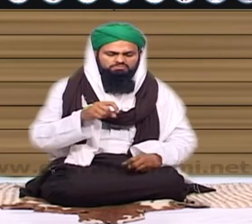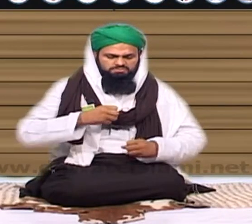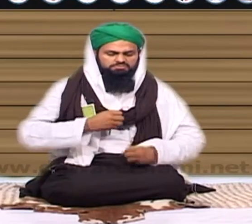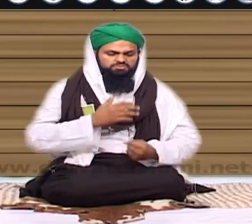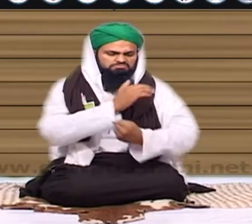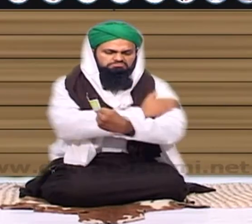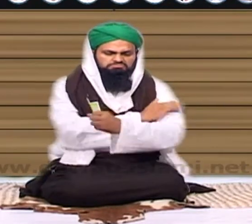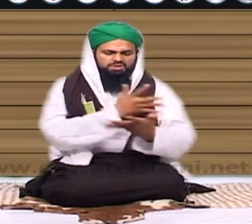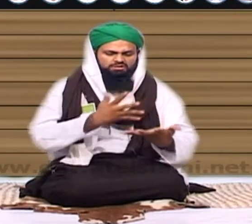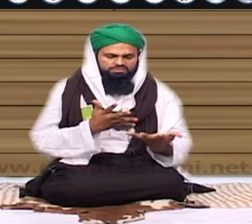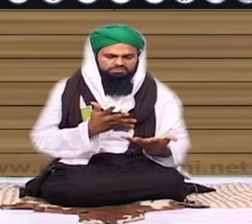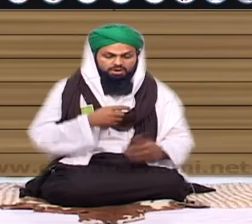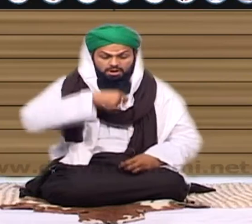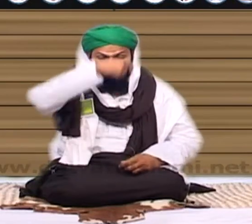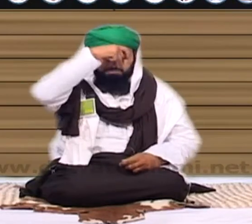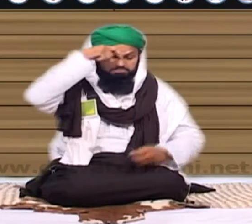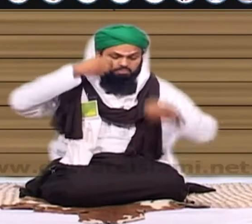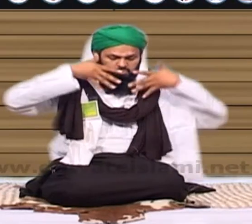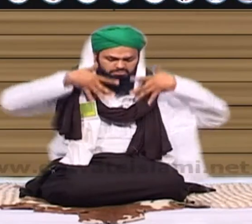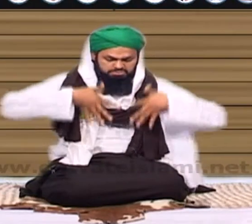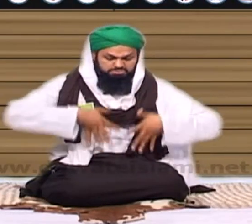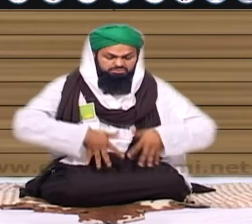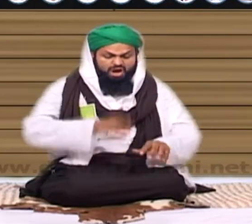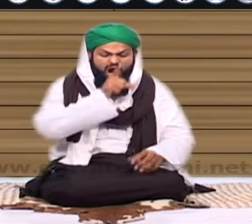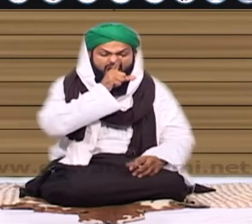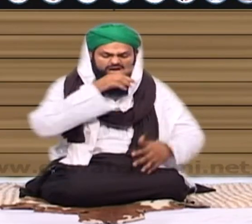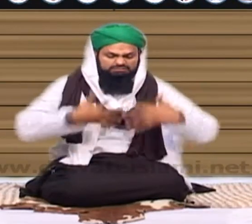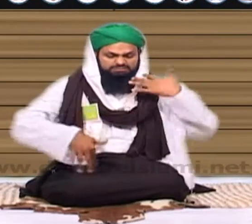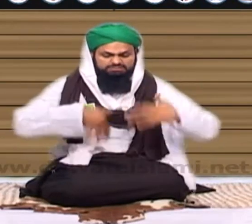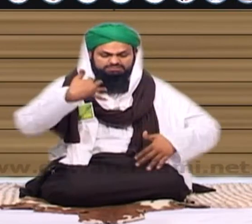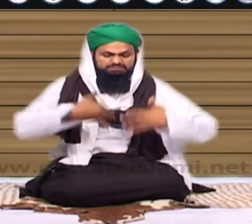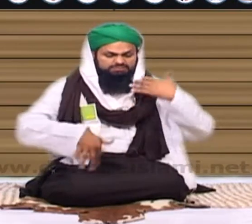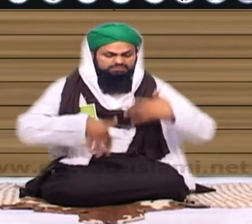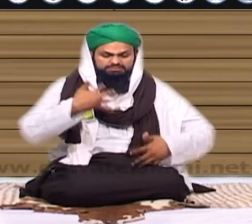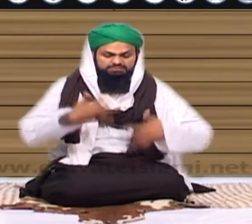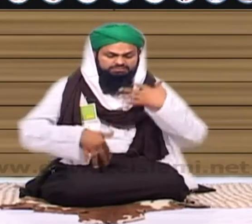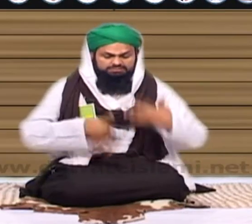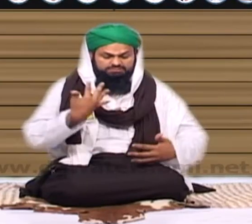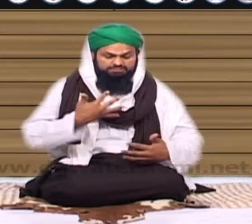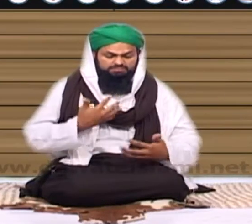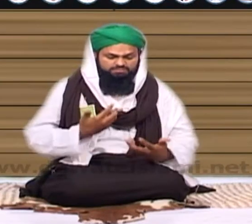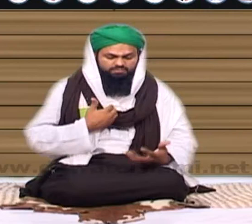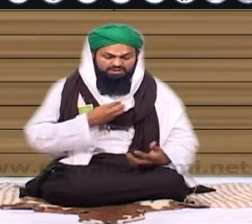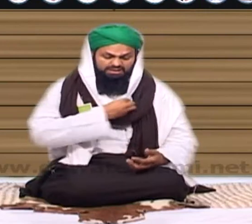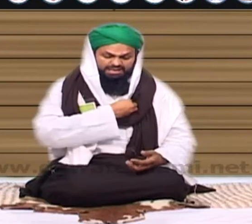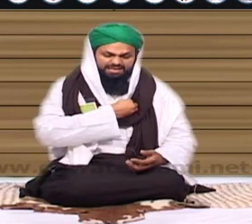ہے یا مجھ میں برداشت نیک قوت کی گرمی مجھے پسین آرہ مجھے تپش لگ رہی مجھے محسوس ہو رہا کہ